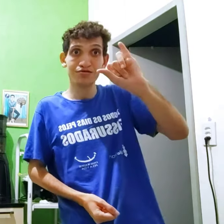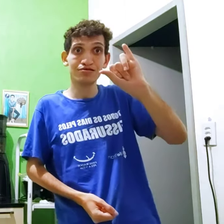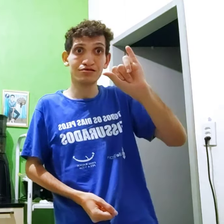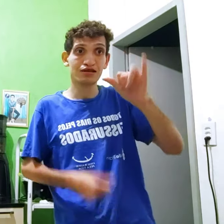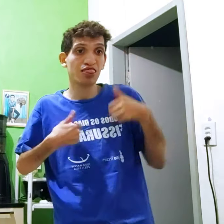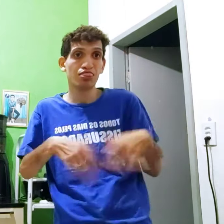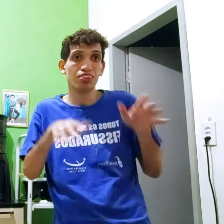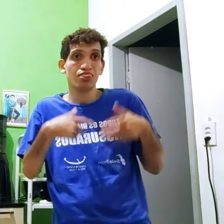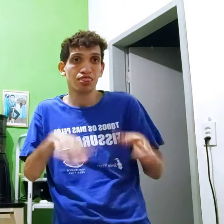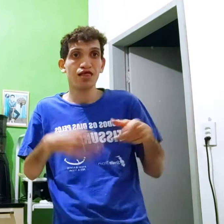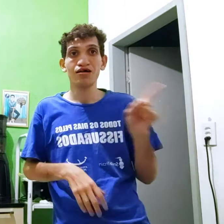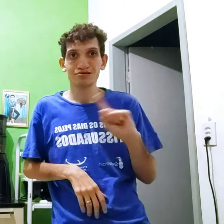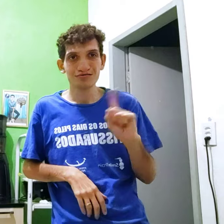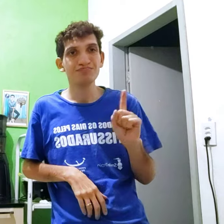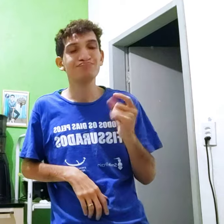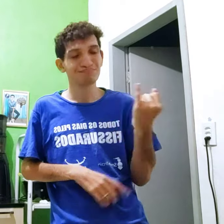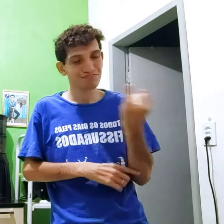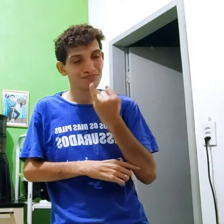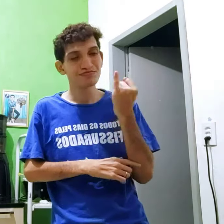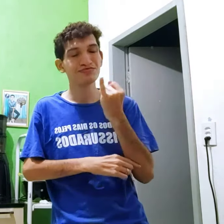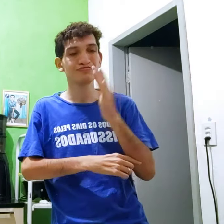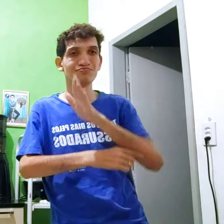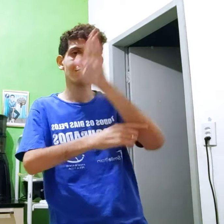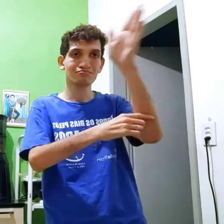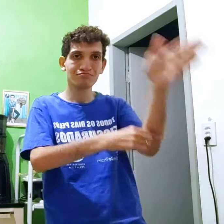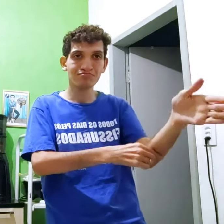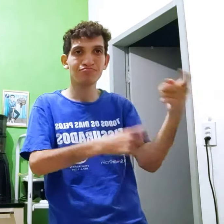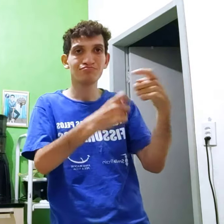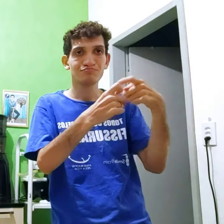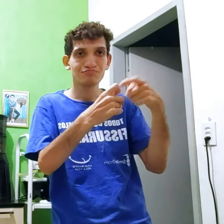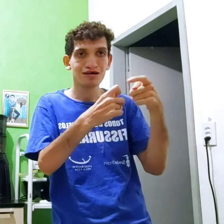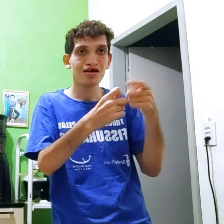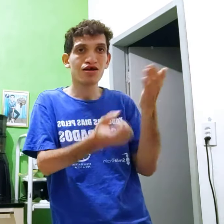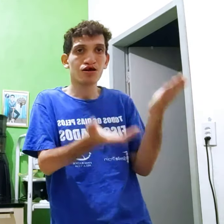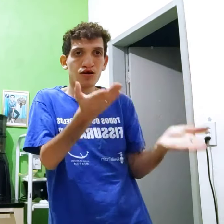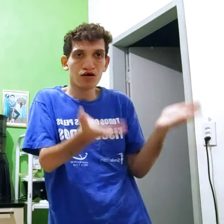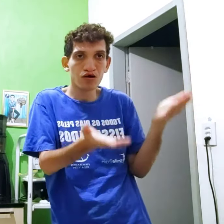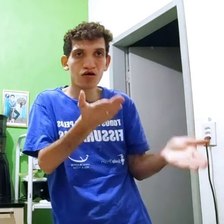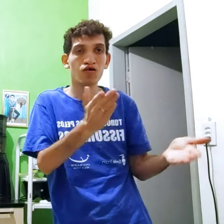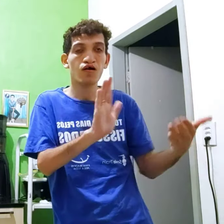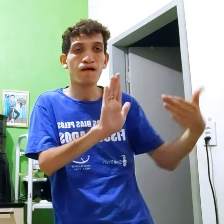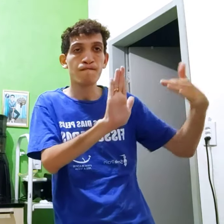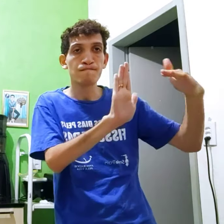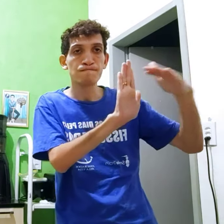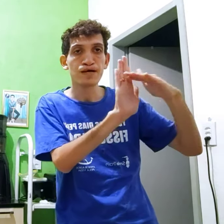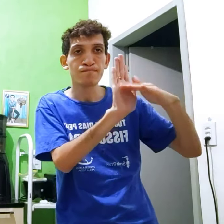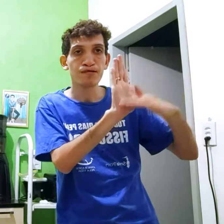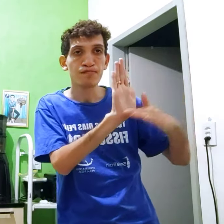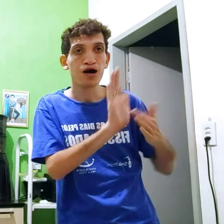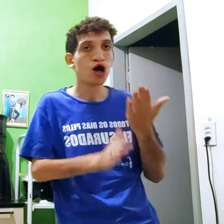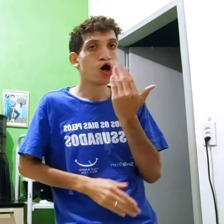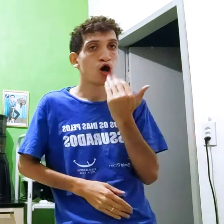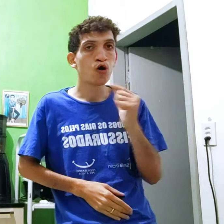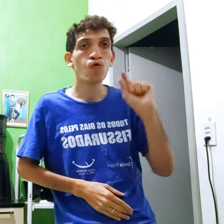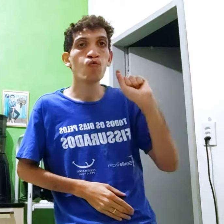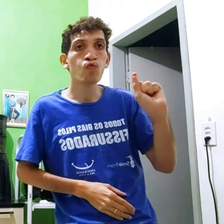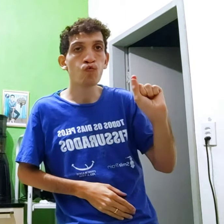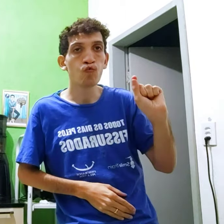Evita Deixar Pra lá Não É importante Vai médico Controle A